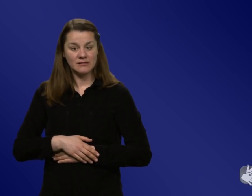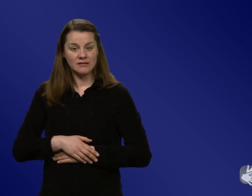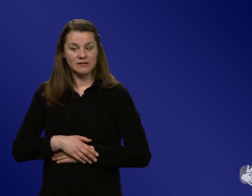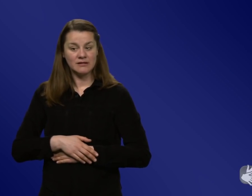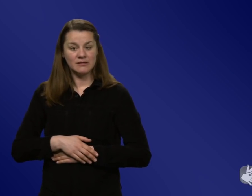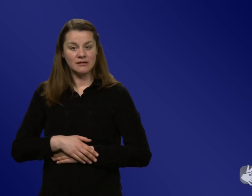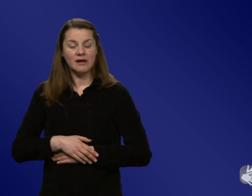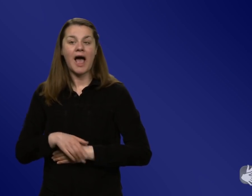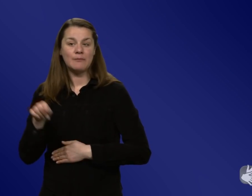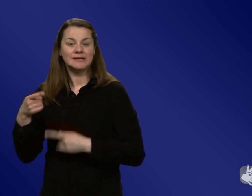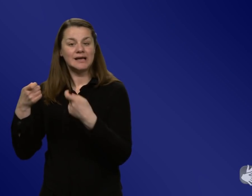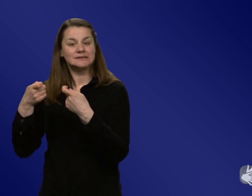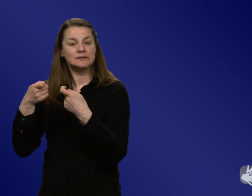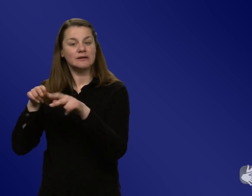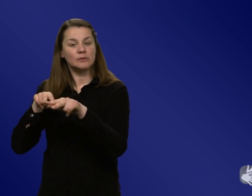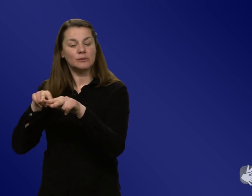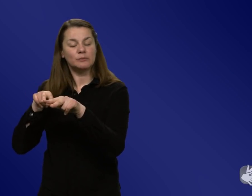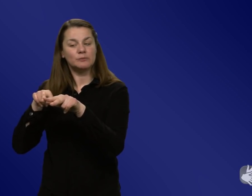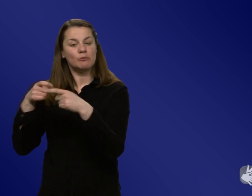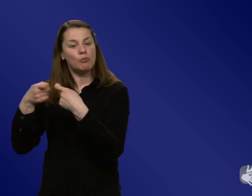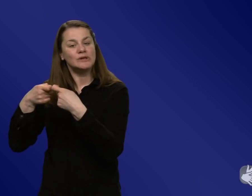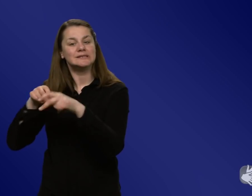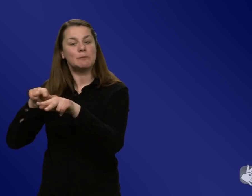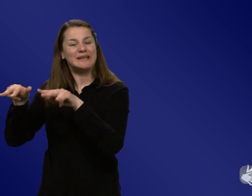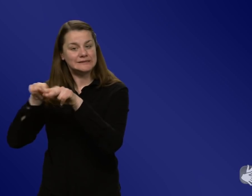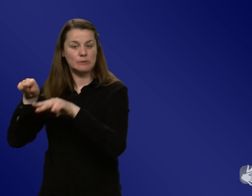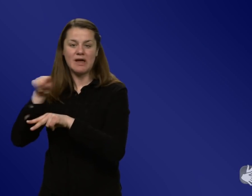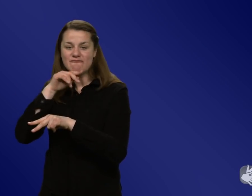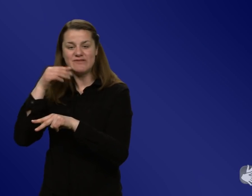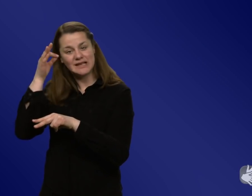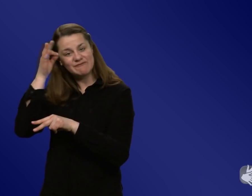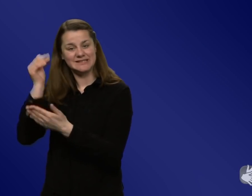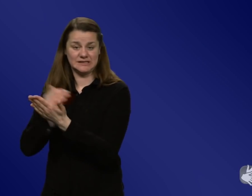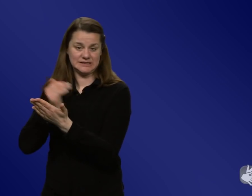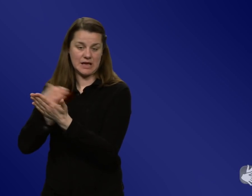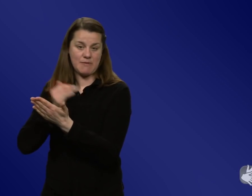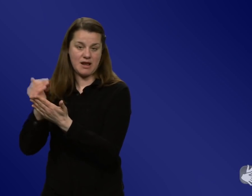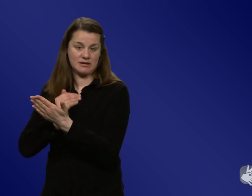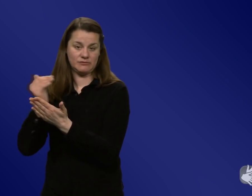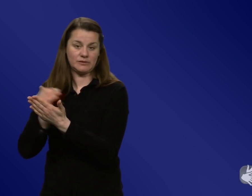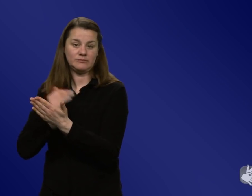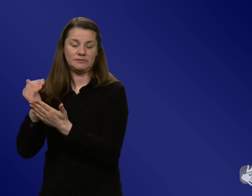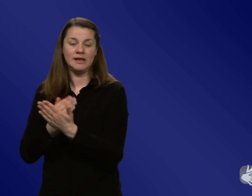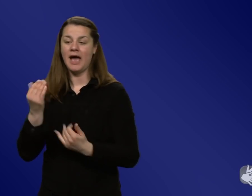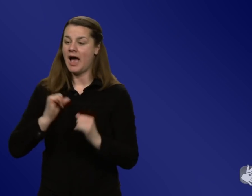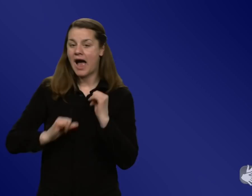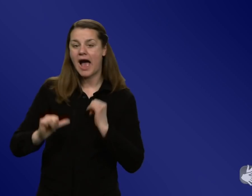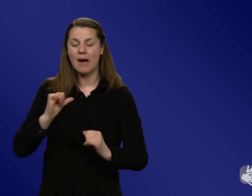BMG und für mein Verständnis auch zu wenig unkonventionellere Kommunikatoren mit eingebunden wurden.